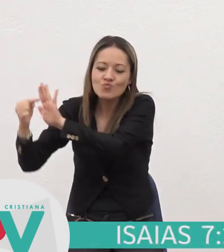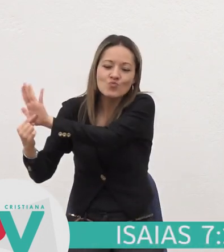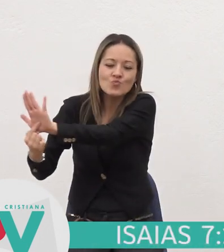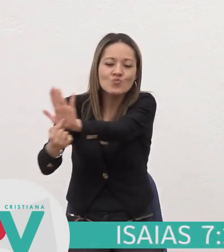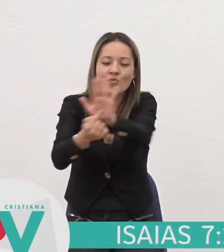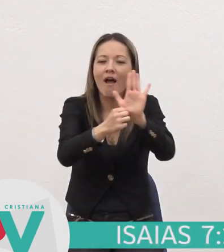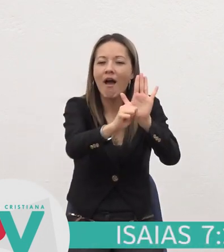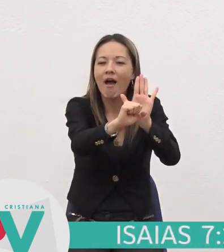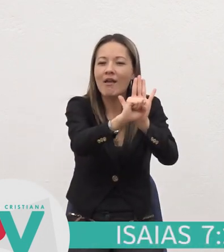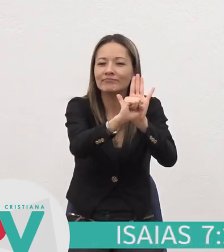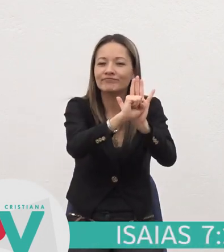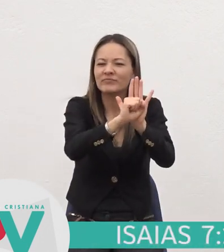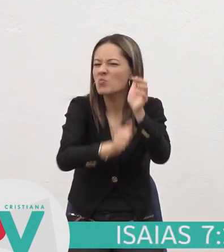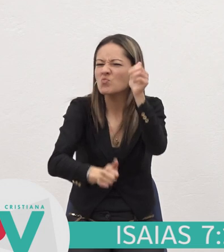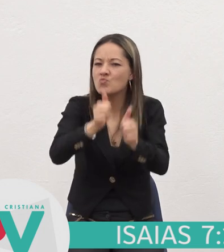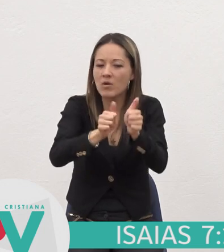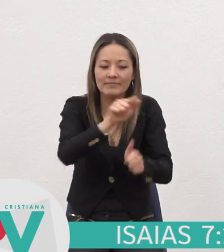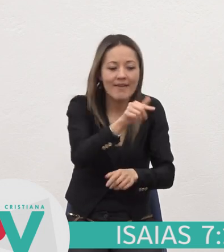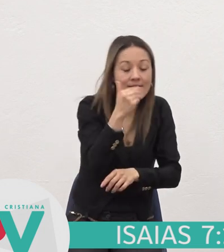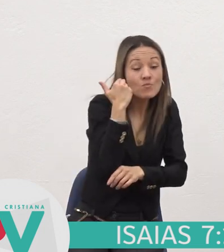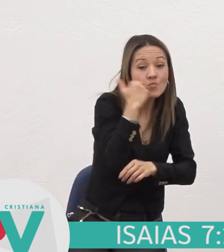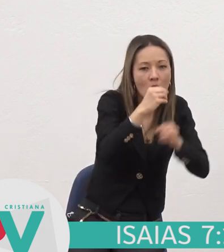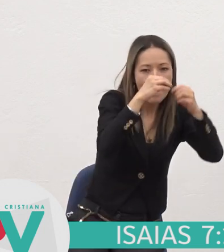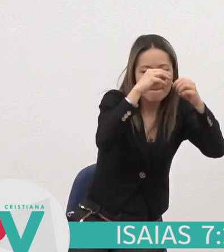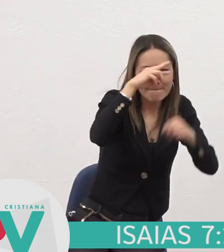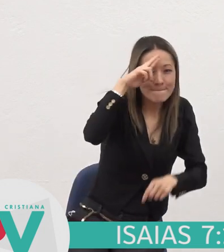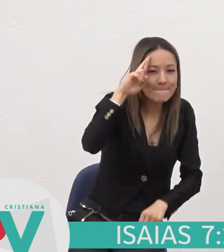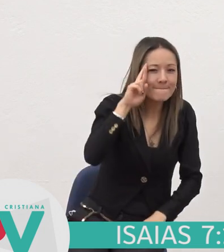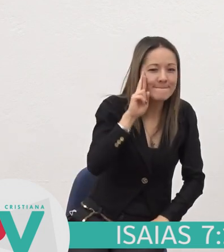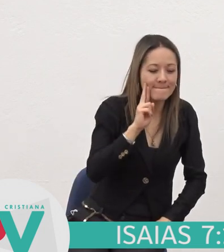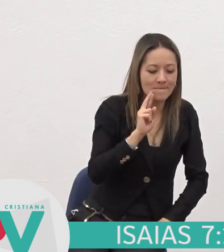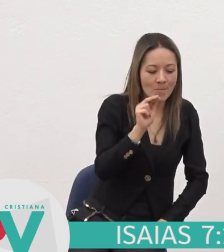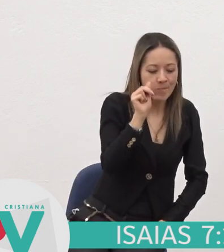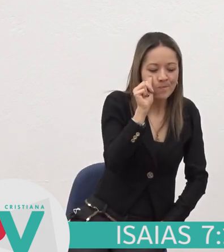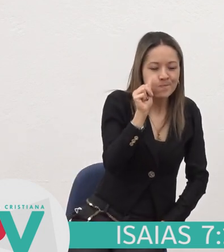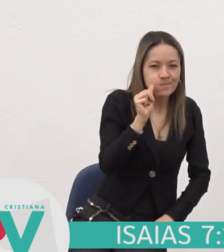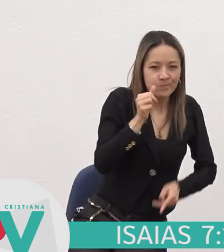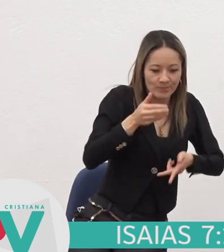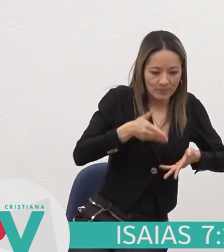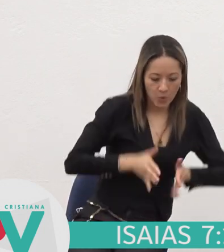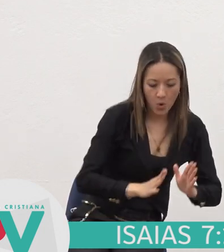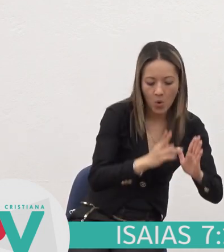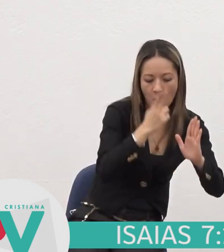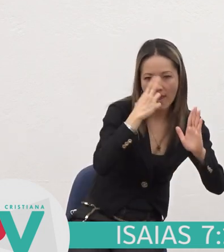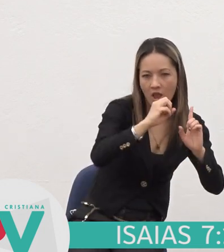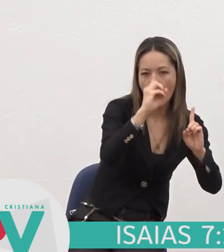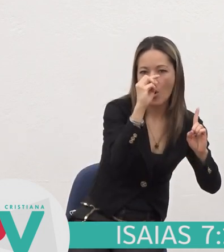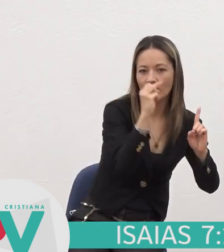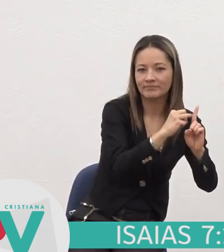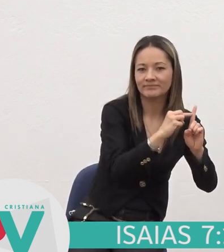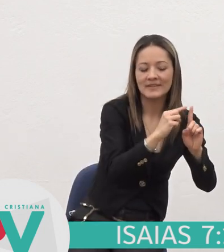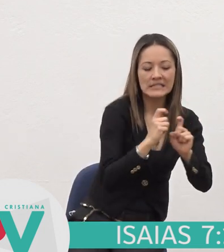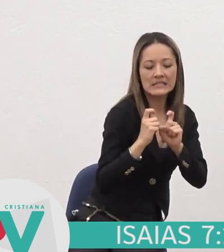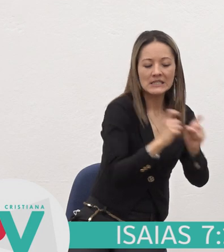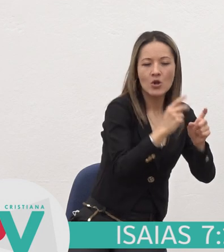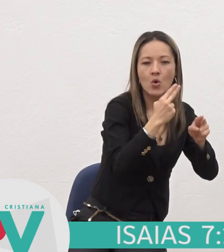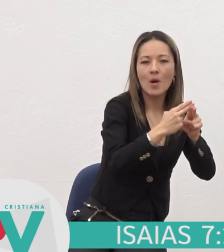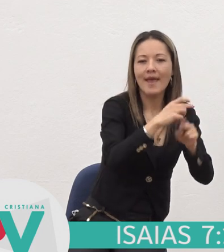aquí Que la Virgen Concebirá Y dará a luz Un hijo Y llamarás A su nombre Emanuel Acá